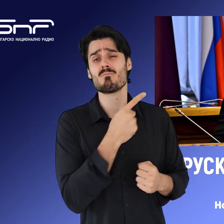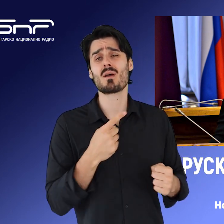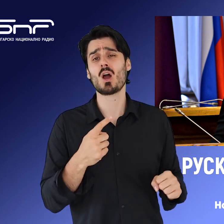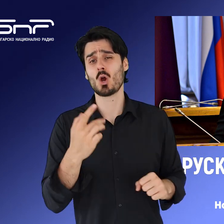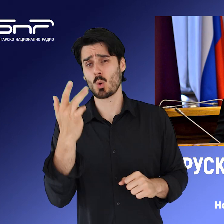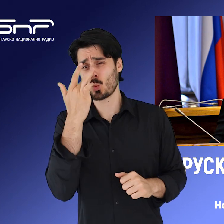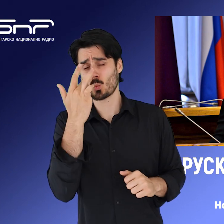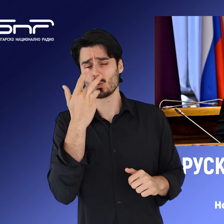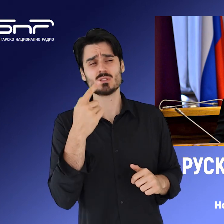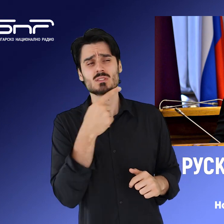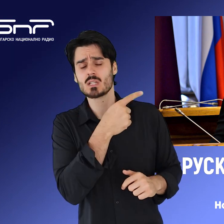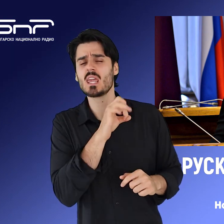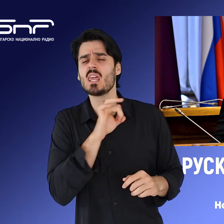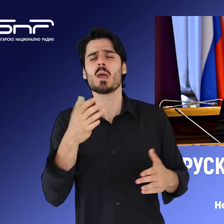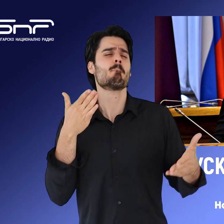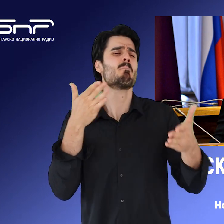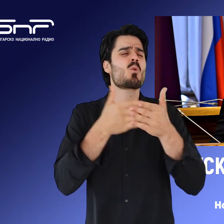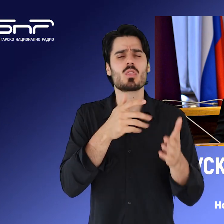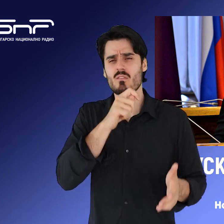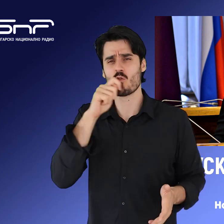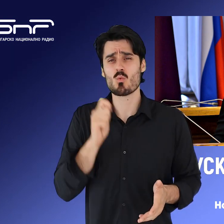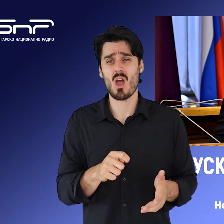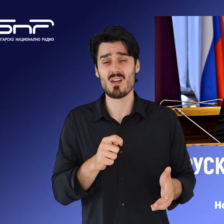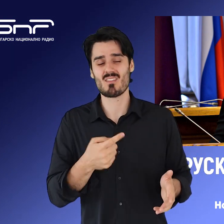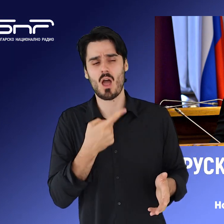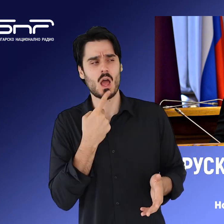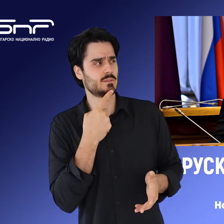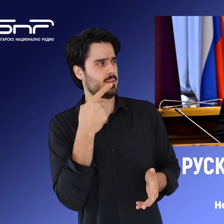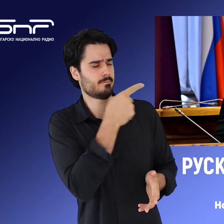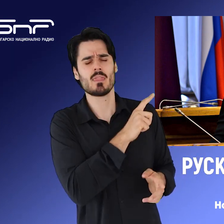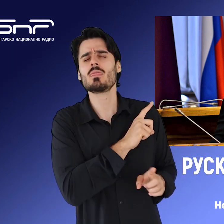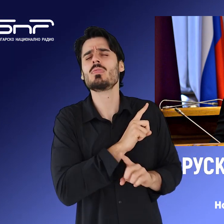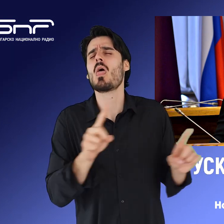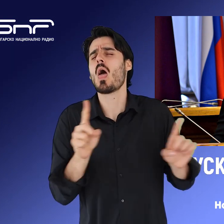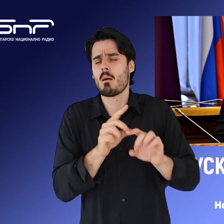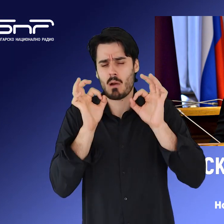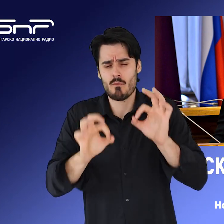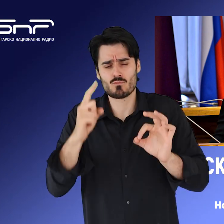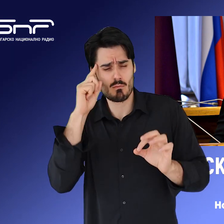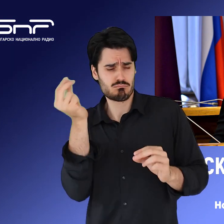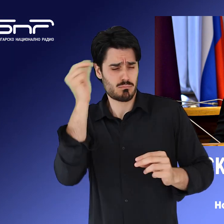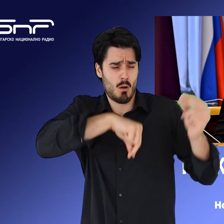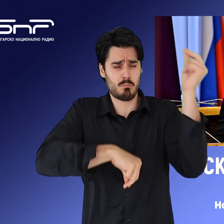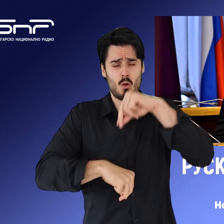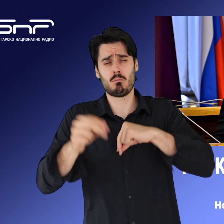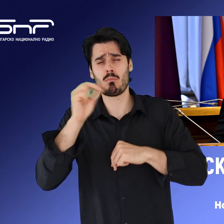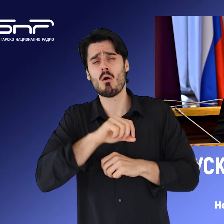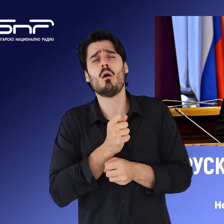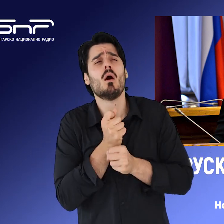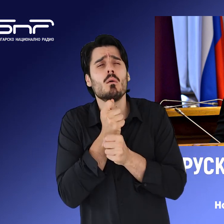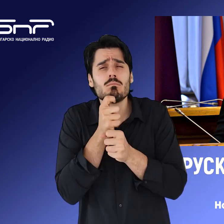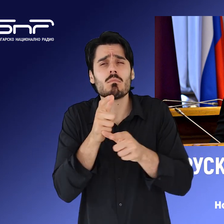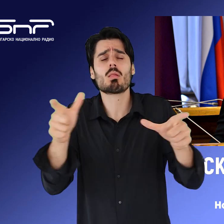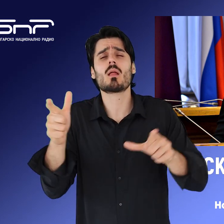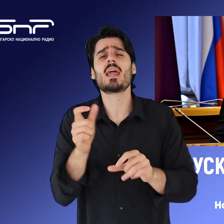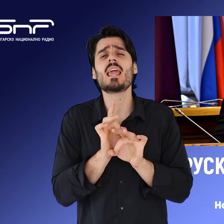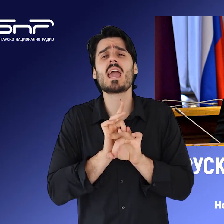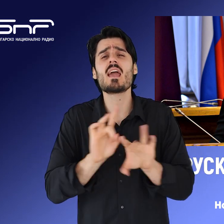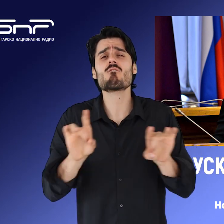От дипломатическото ведомство определят като недопустими хипотезите и предположенията направени в текста на обращението, публикувано на